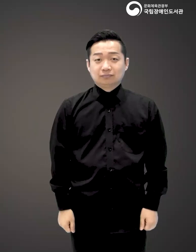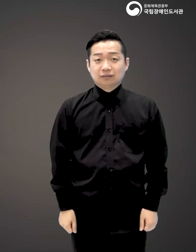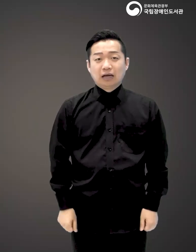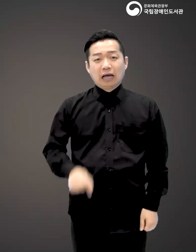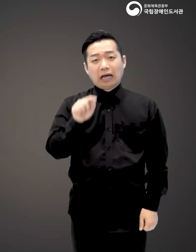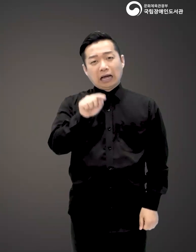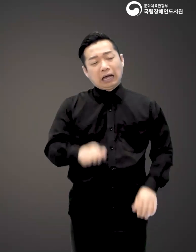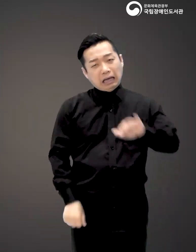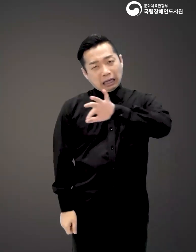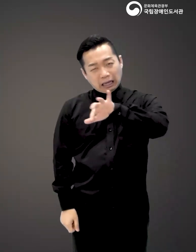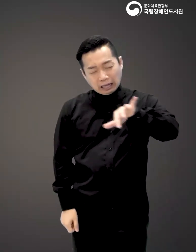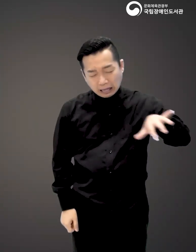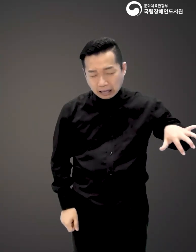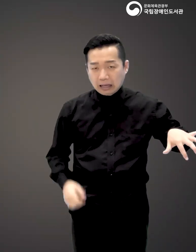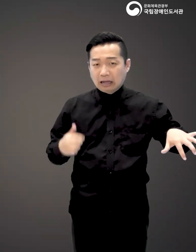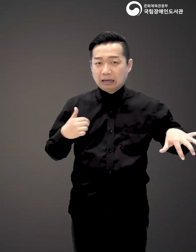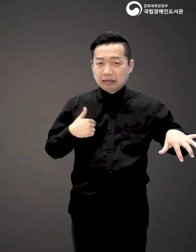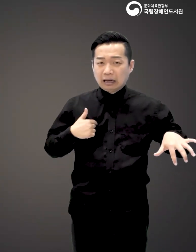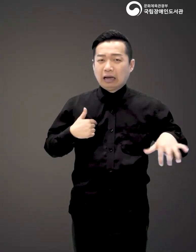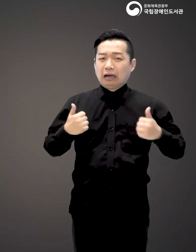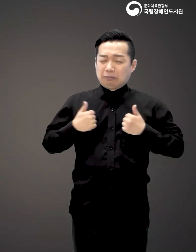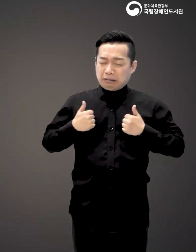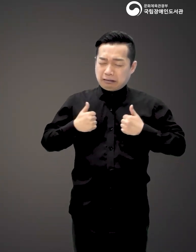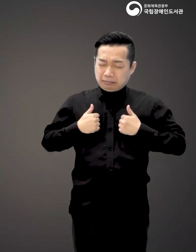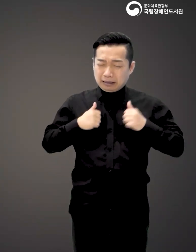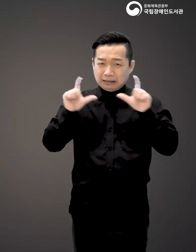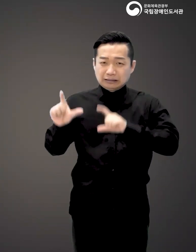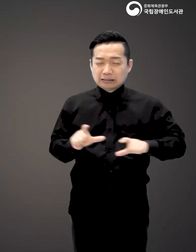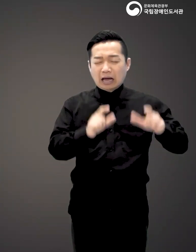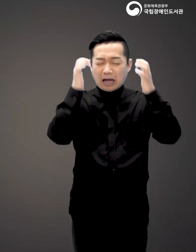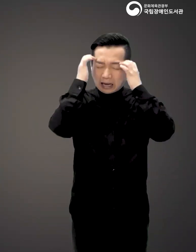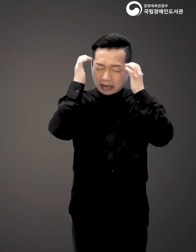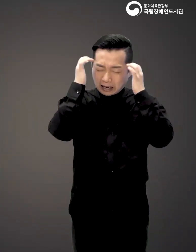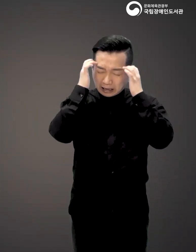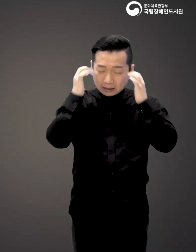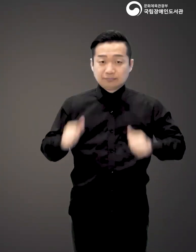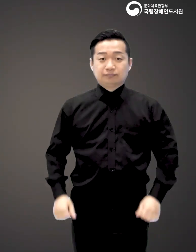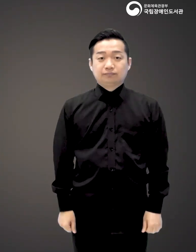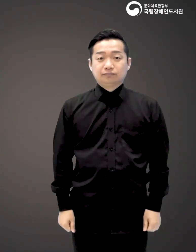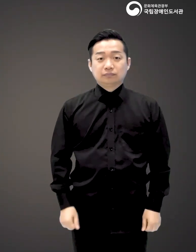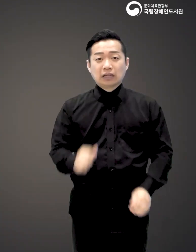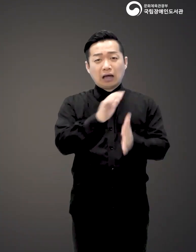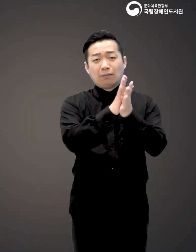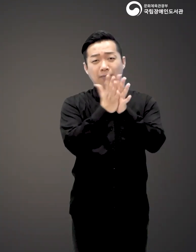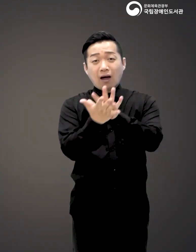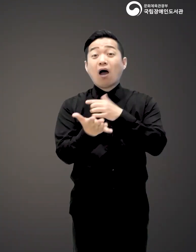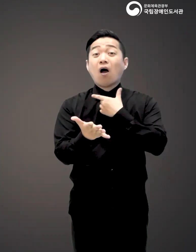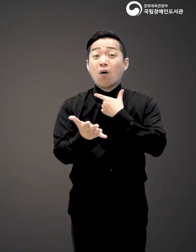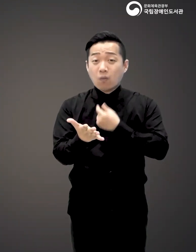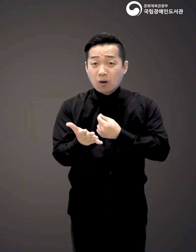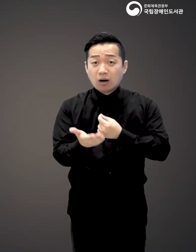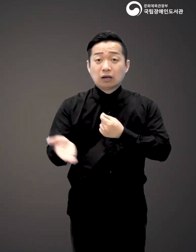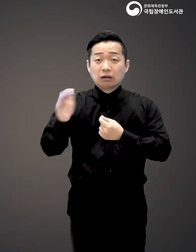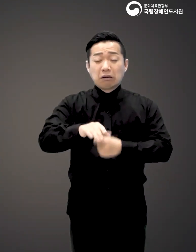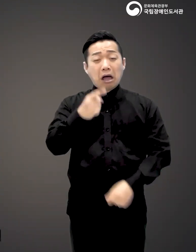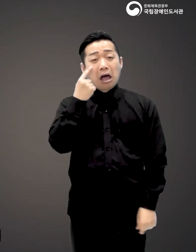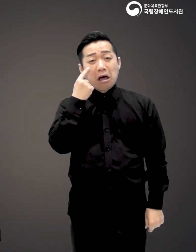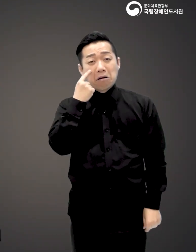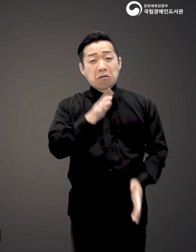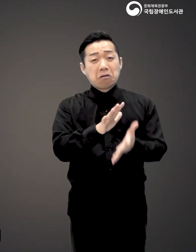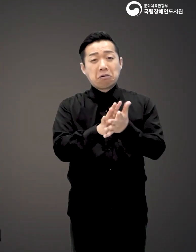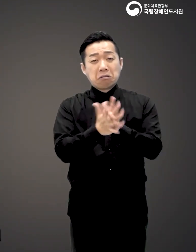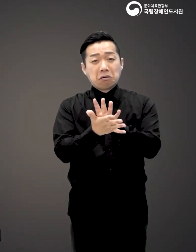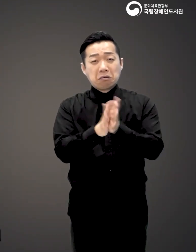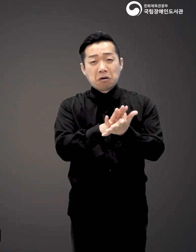그것을 뒤로 한 채 뛰어들어야 하는 고단한 우리네 삶 변화를 갈망하고 있지만 뭔가 해봤자